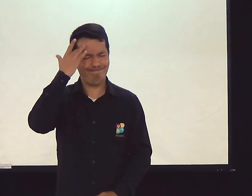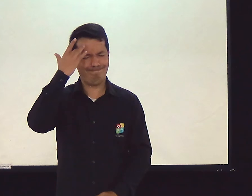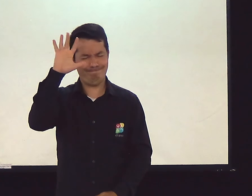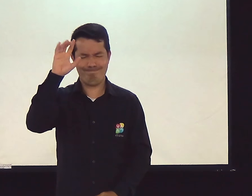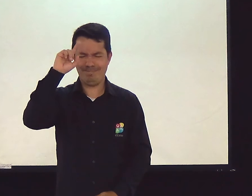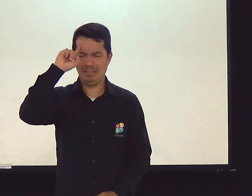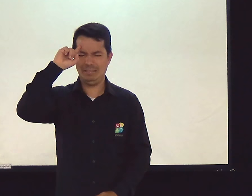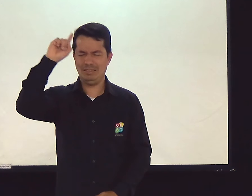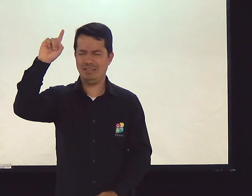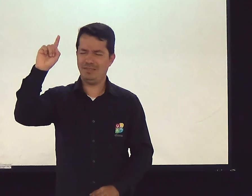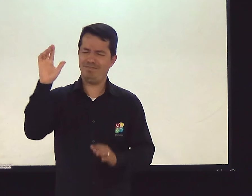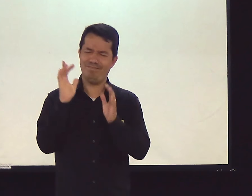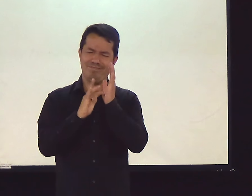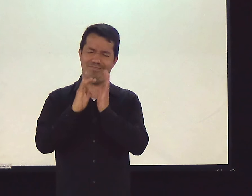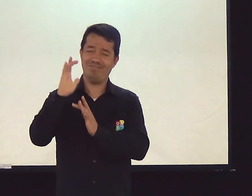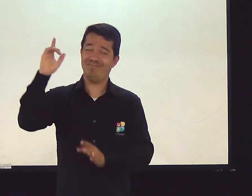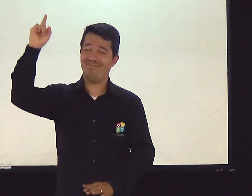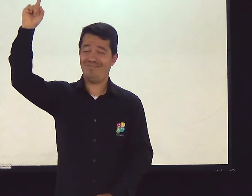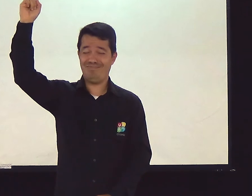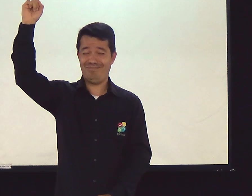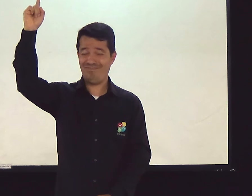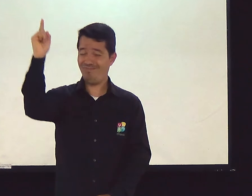Nós realmente não sabemos o dia que o Senhor volta.